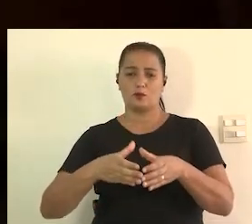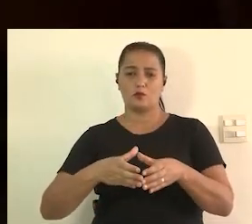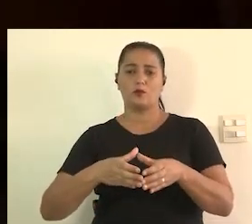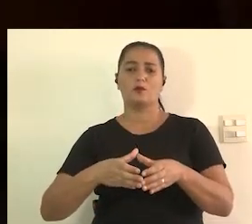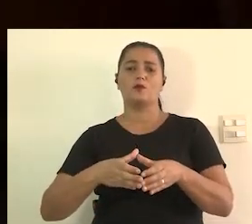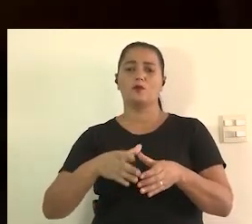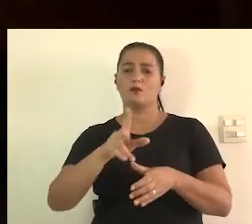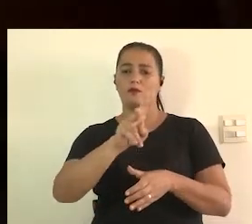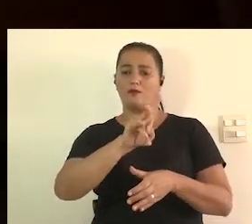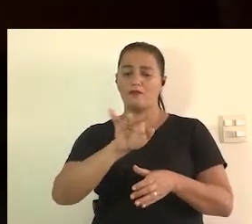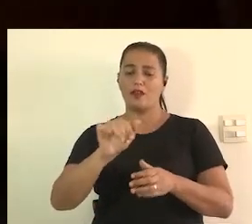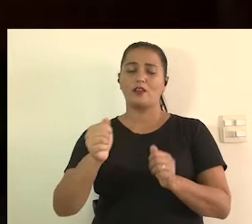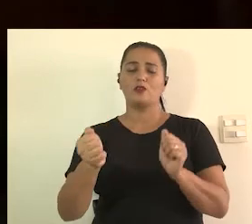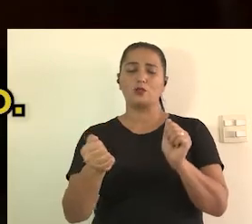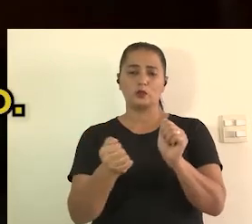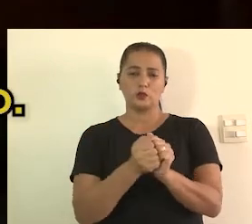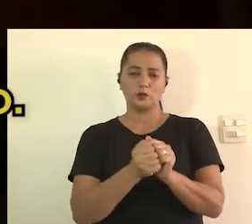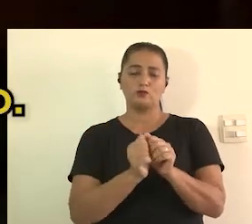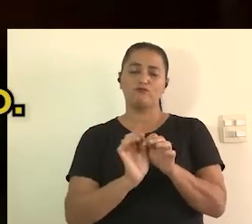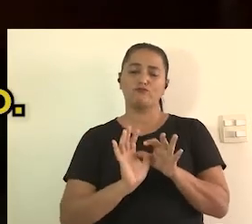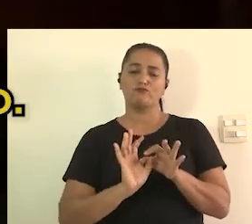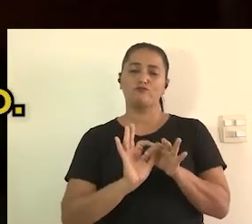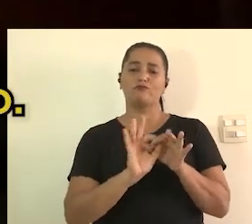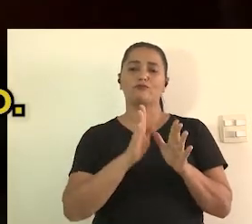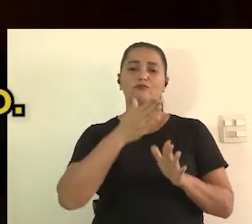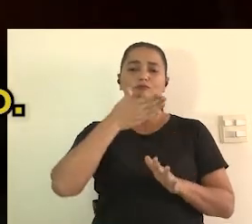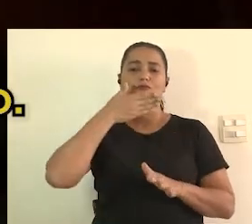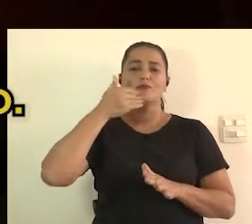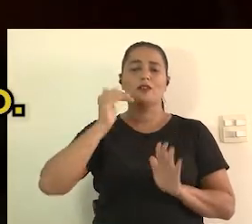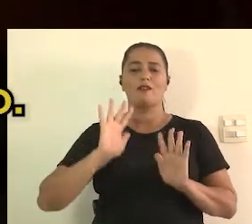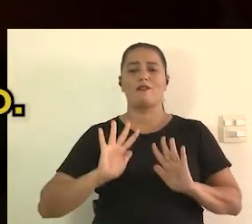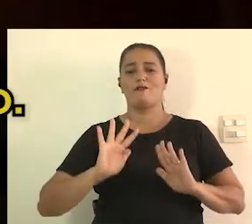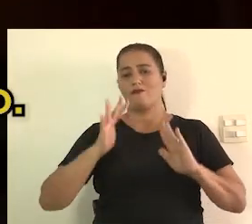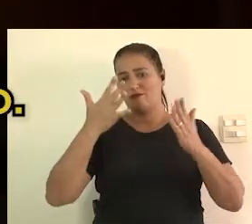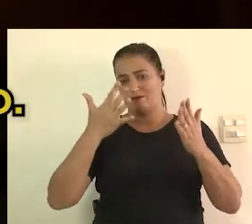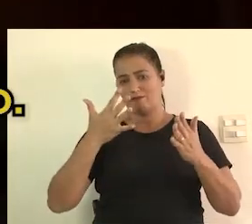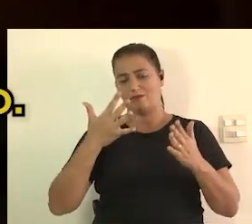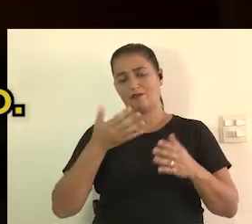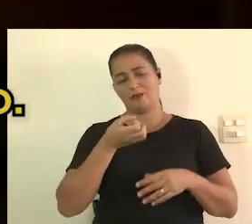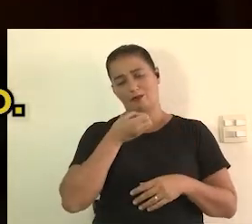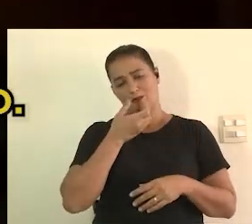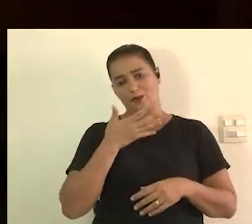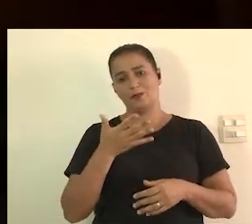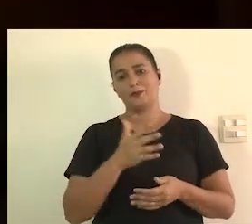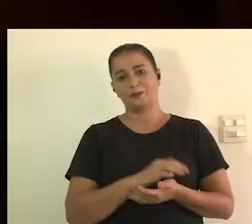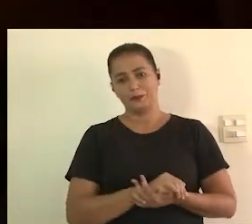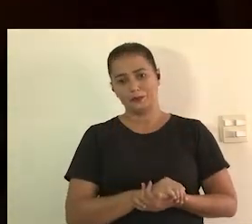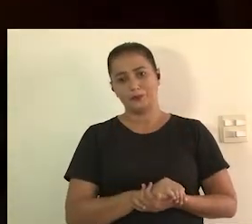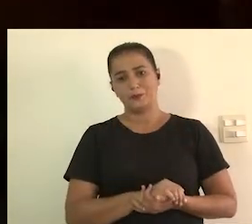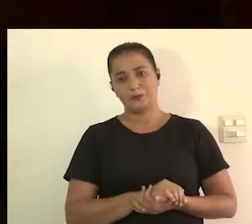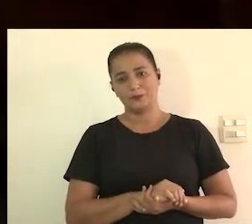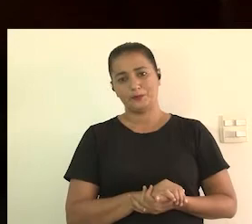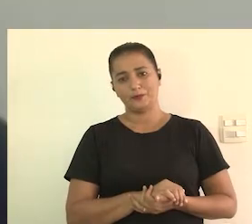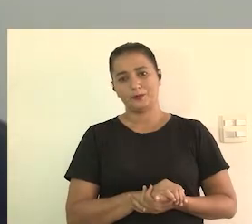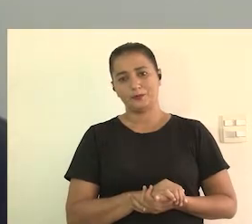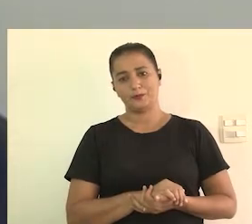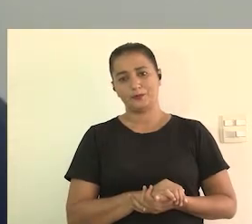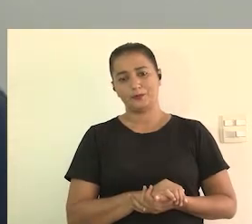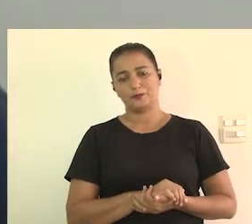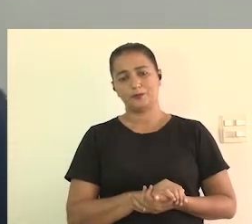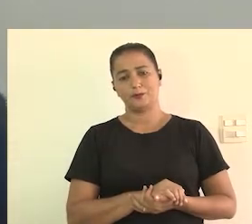que vão trabalhar junto e da melhor forma para o evento dele ser bem sucedido eu